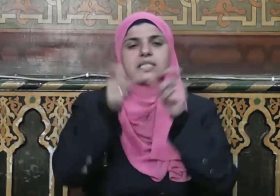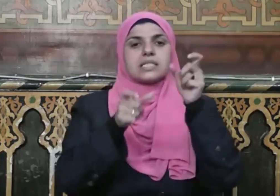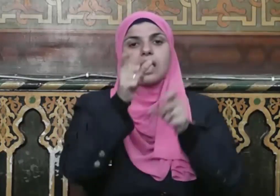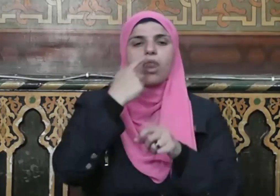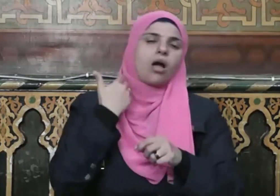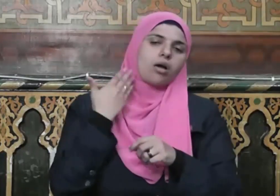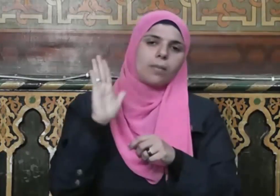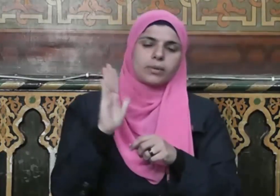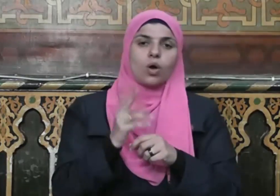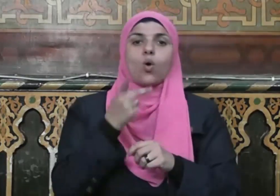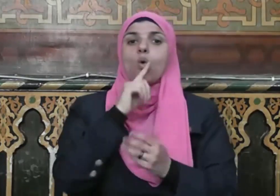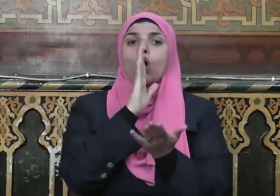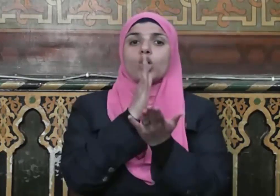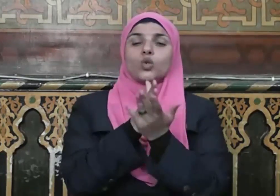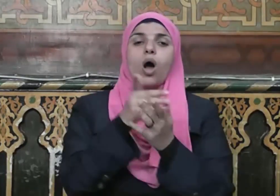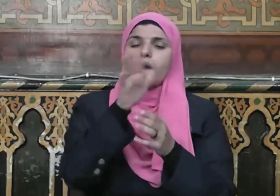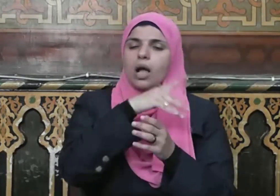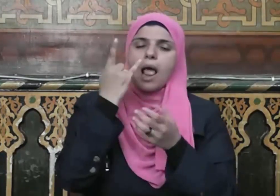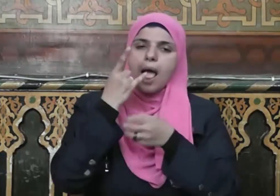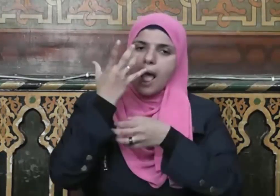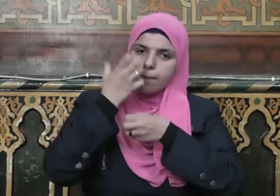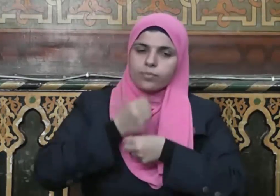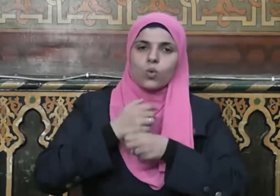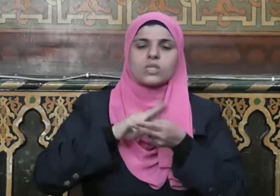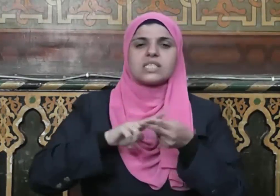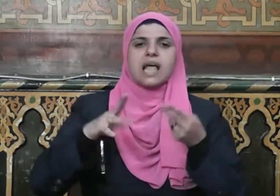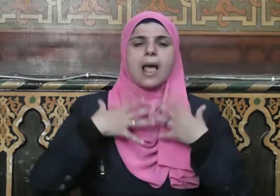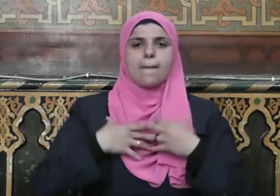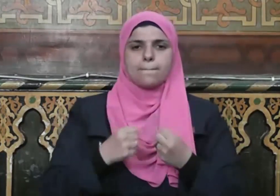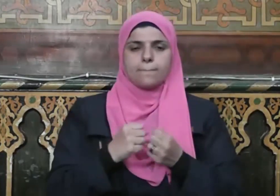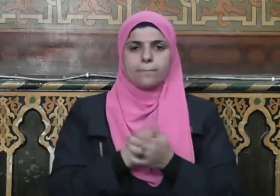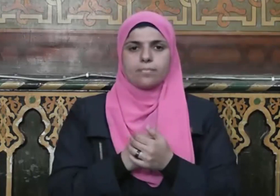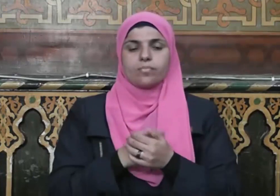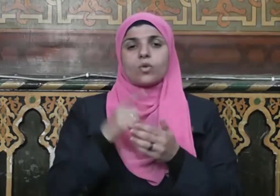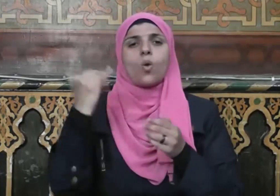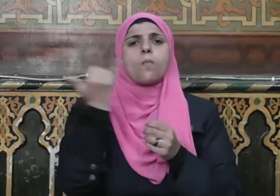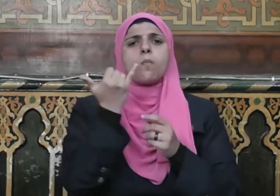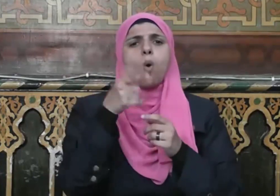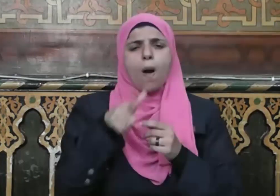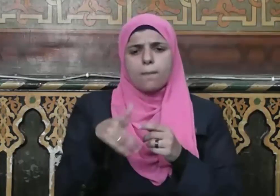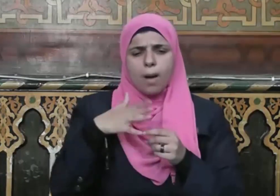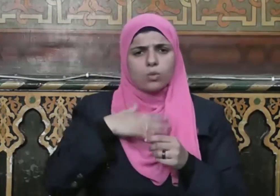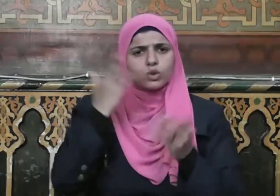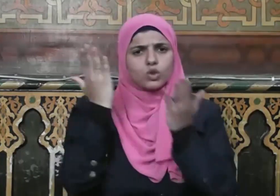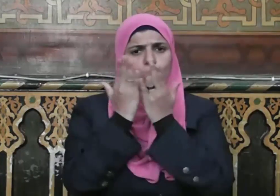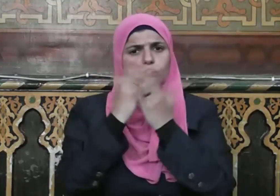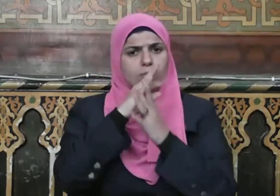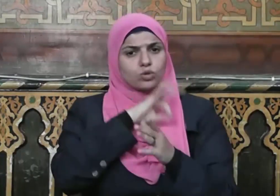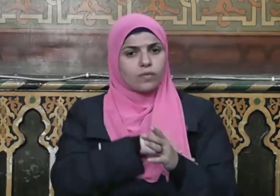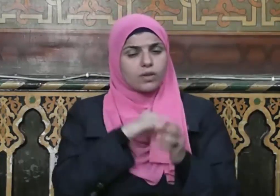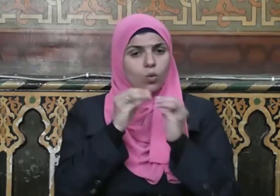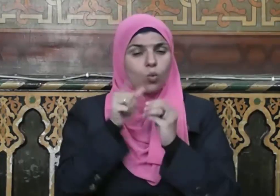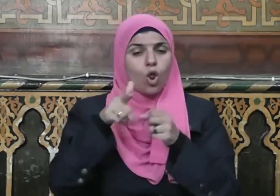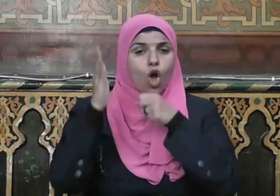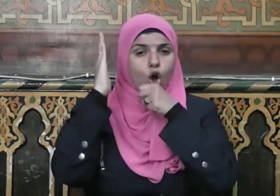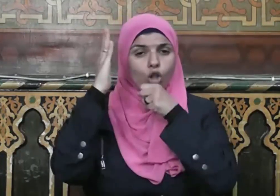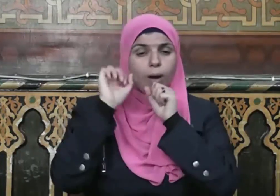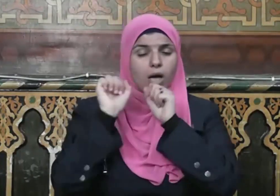للإنسان كرامته وتحقق له أمنه وسلامته ومن أهم الدروس المستفادة من